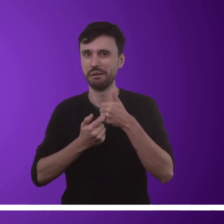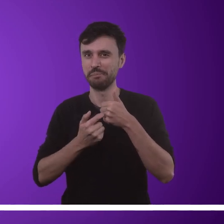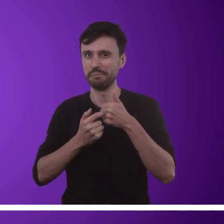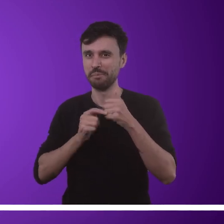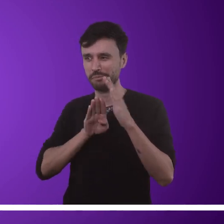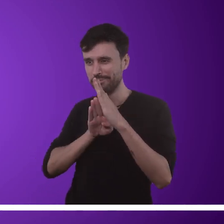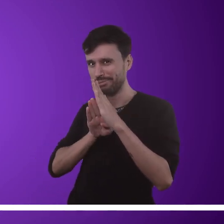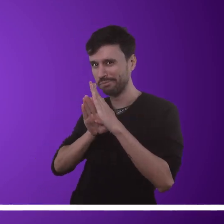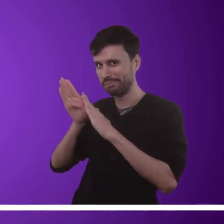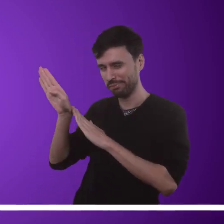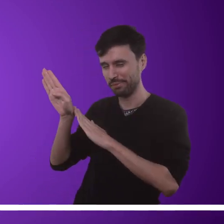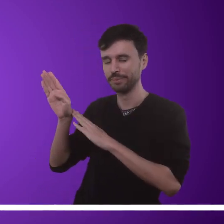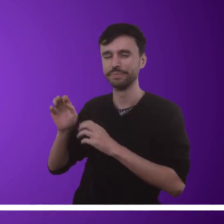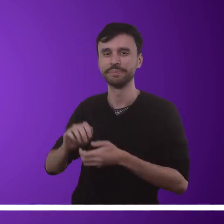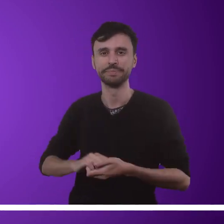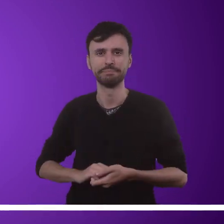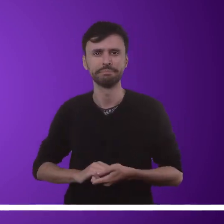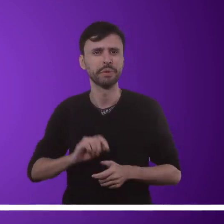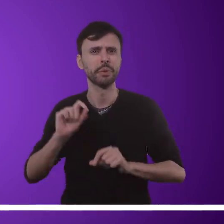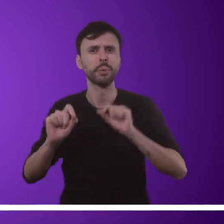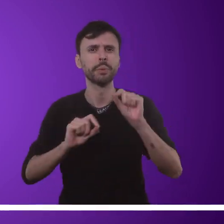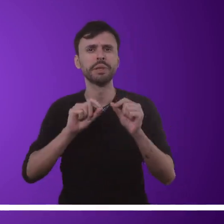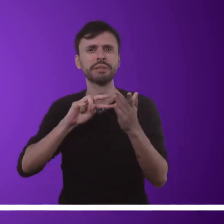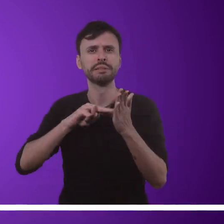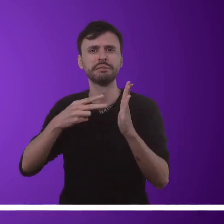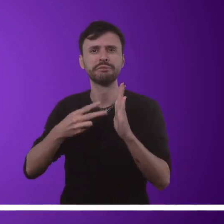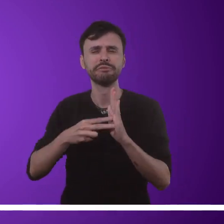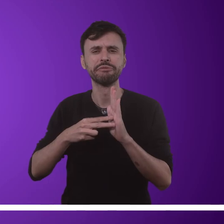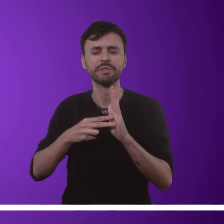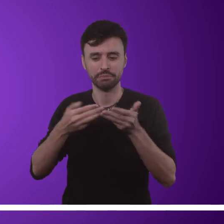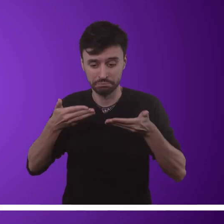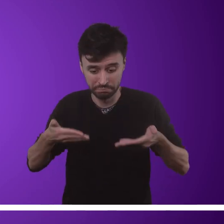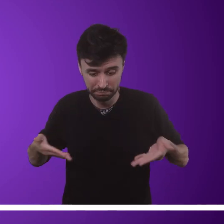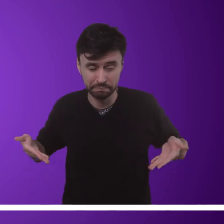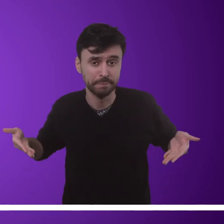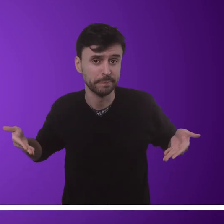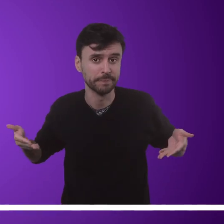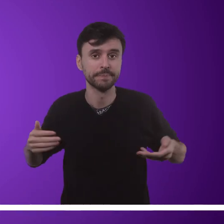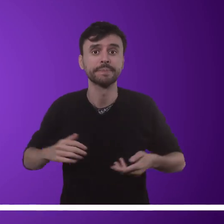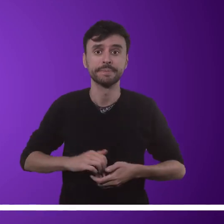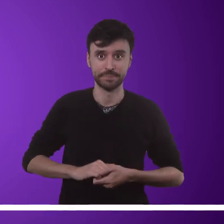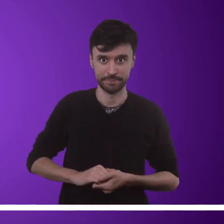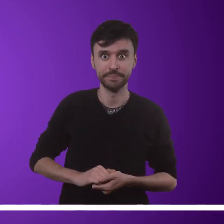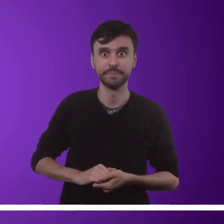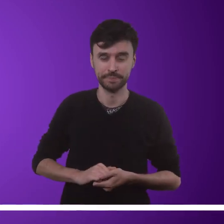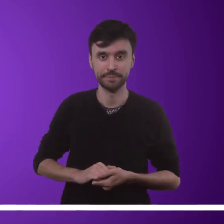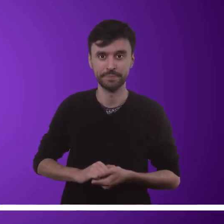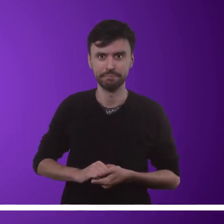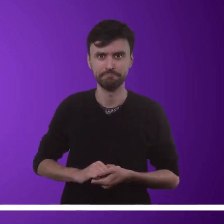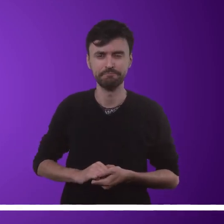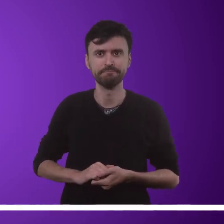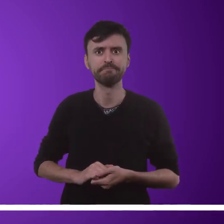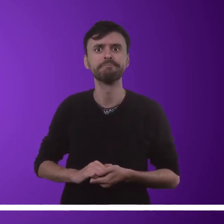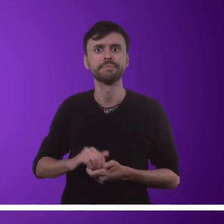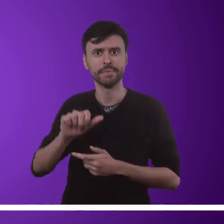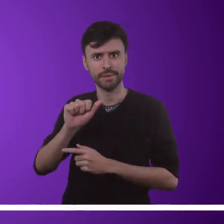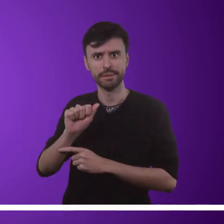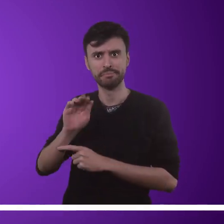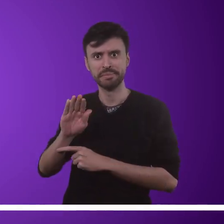nos ajudar no crescimento do canal. O que é o alfabeto manual? Bom, o alfabeto manual, como o próprio